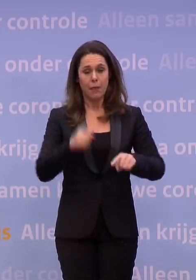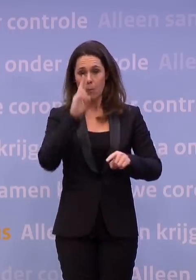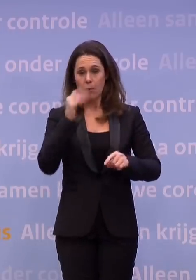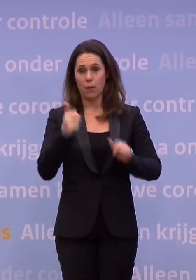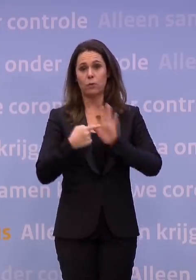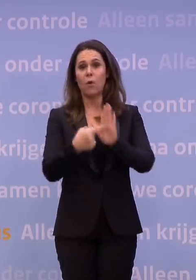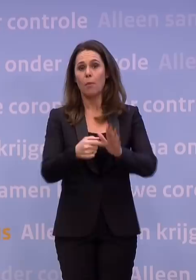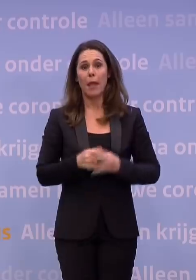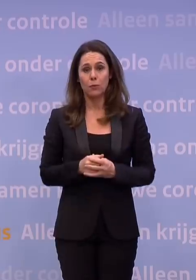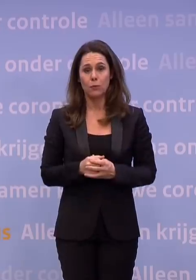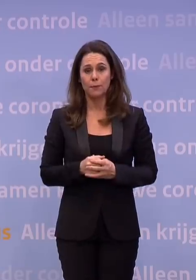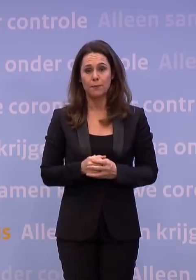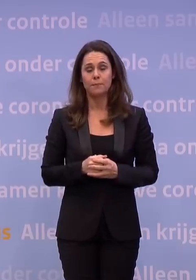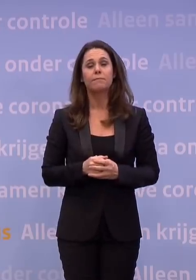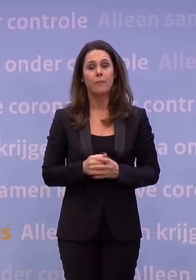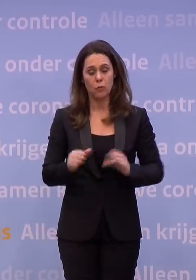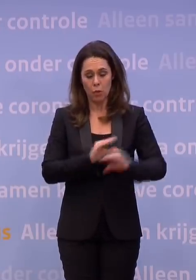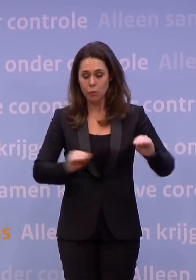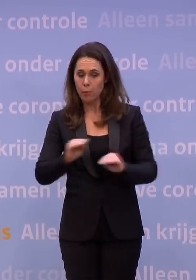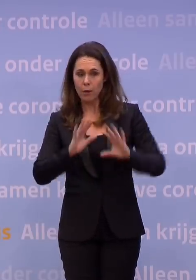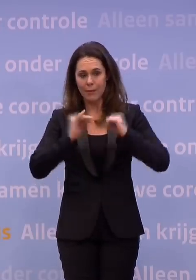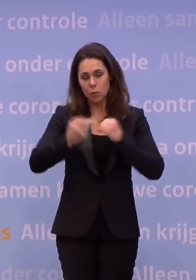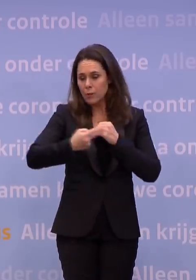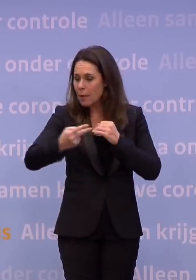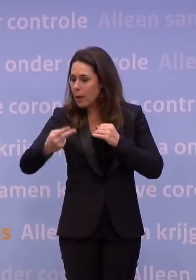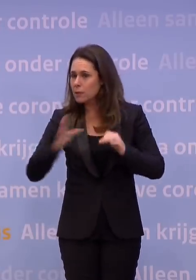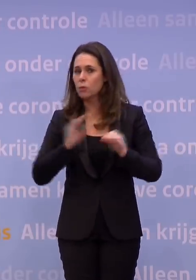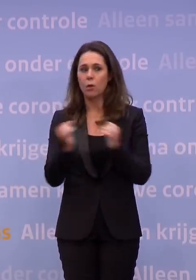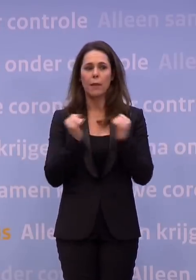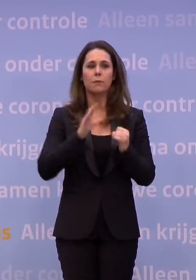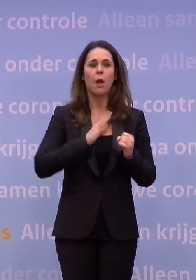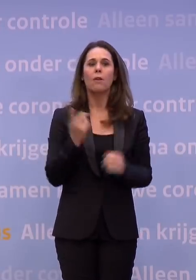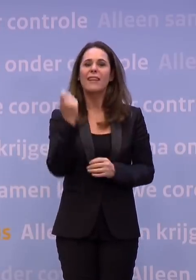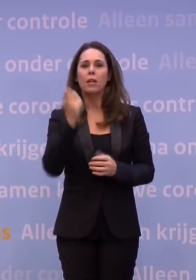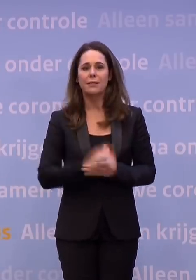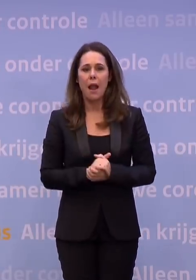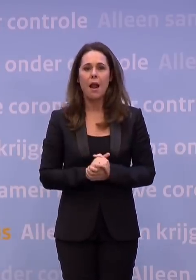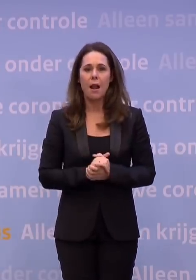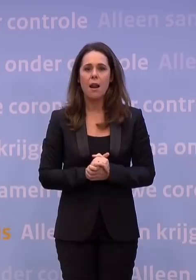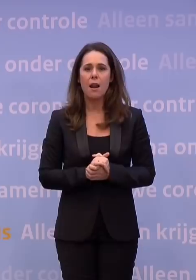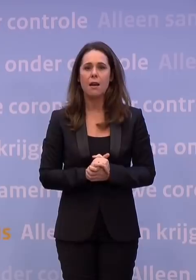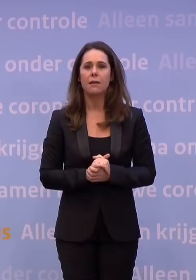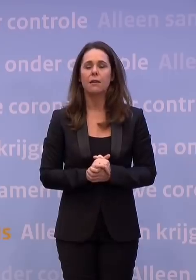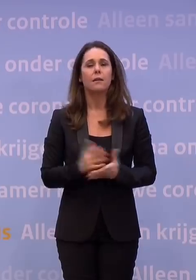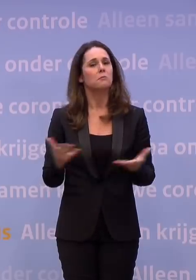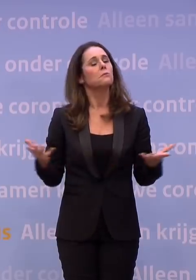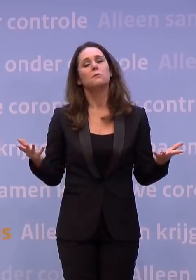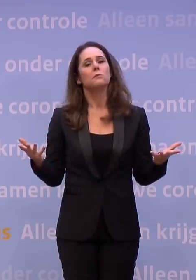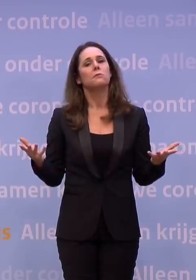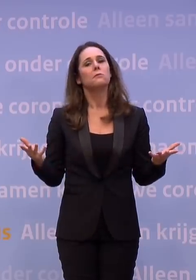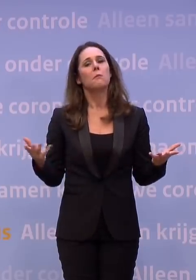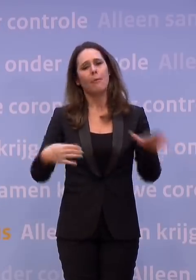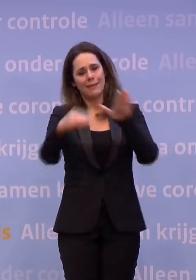in te geven. En daar zijn die gesprekken ook met de sociale partners over aan de gang, ook in financiële zin. Maar het is niet zo dat je dat met een regeling kunt